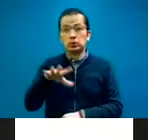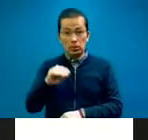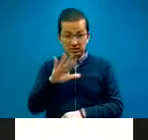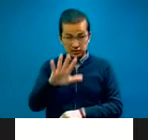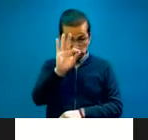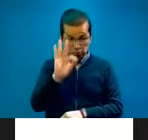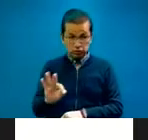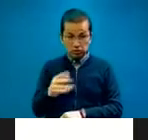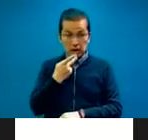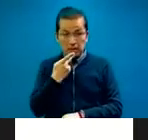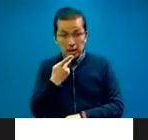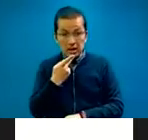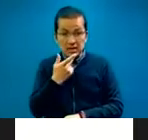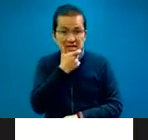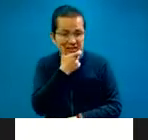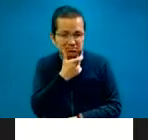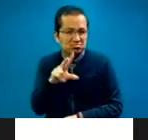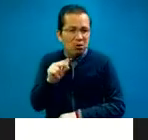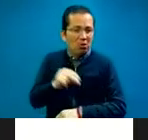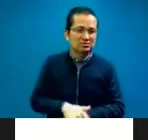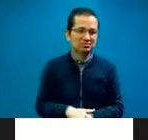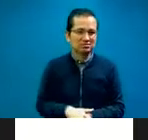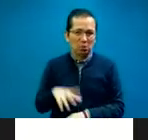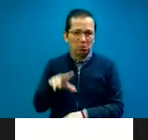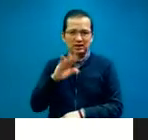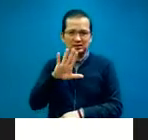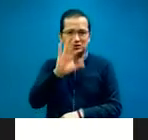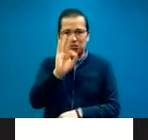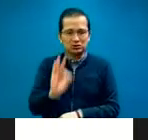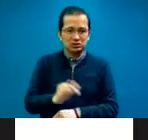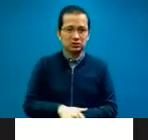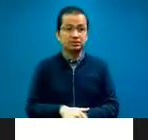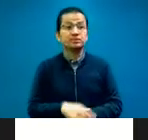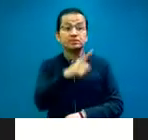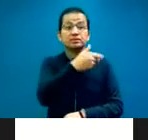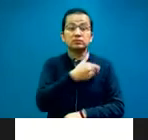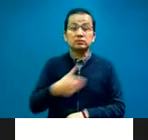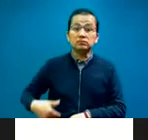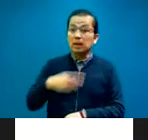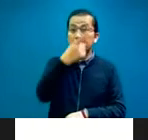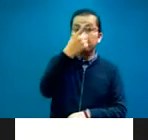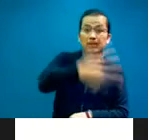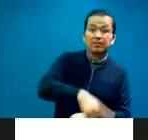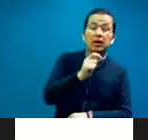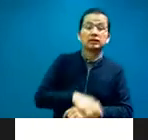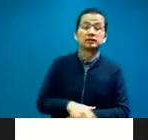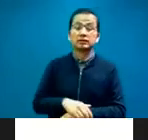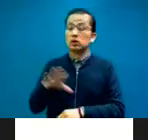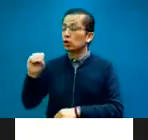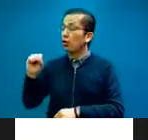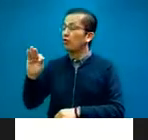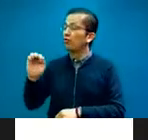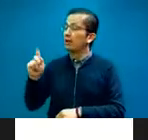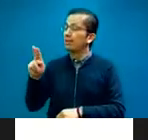Y a través de este decreto presidencial, lo que se ordenaba era que COFEPRIS, en el ánimo de ser una